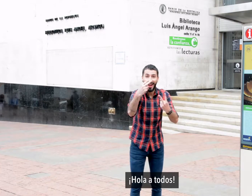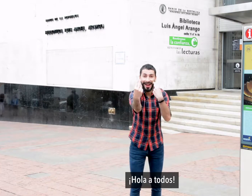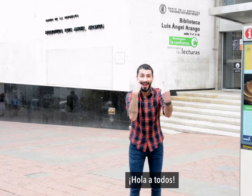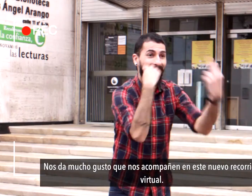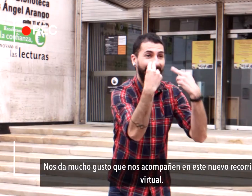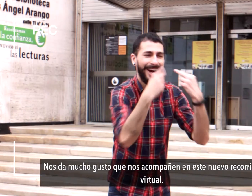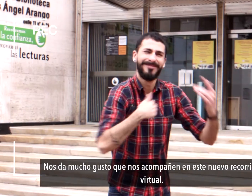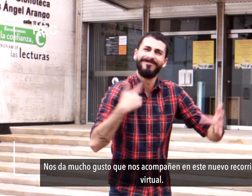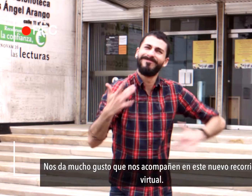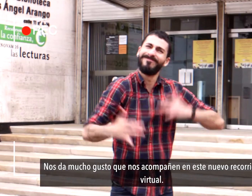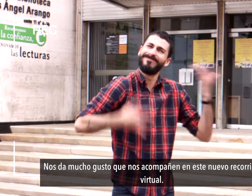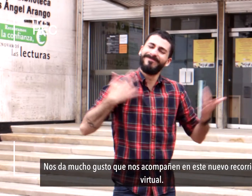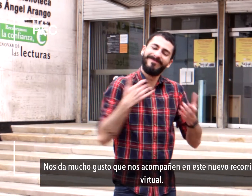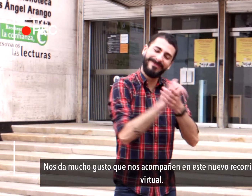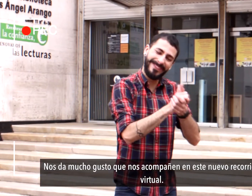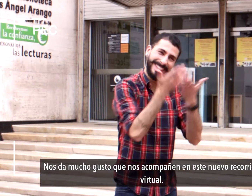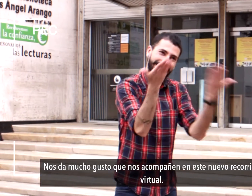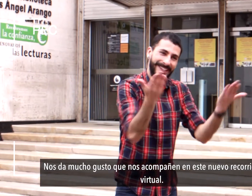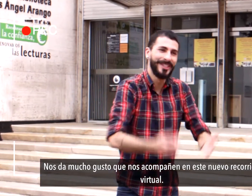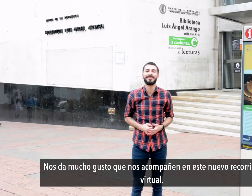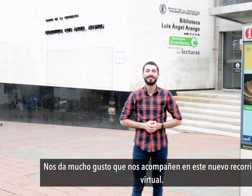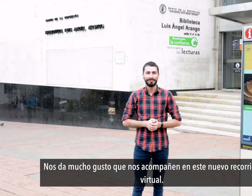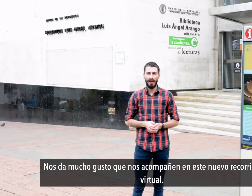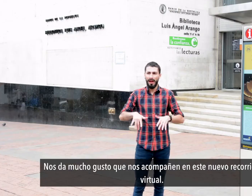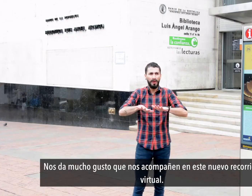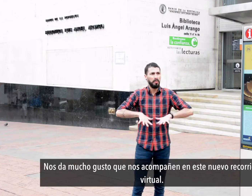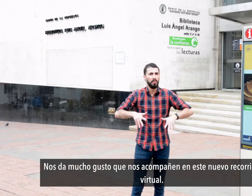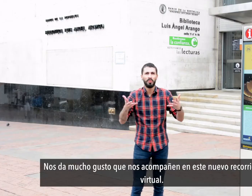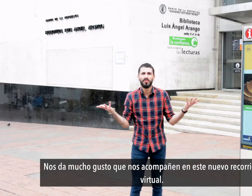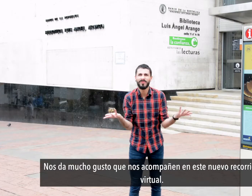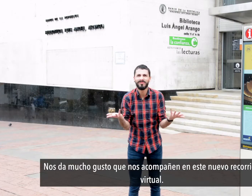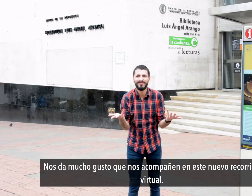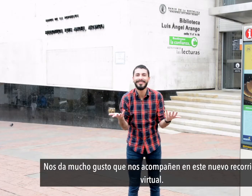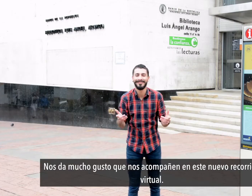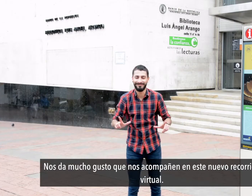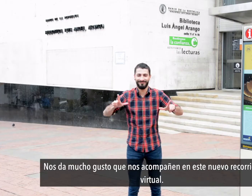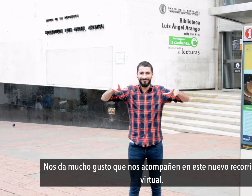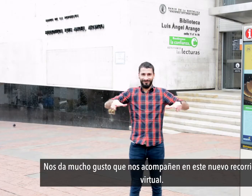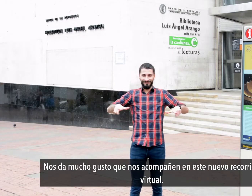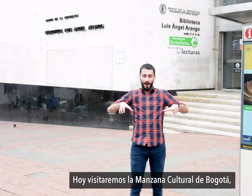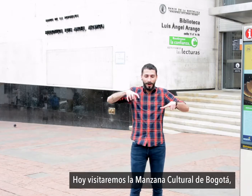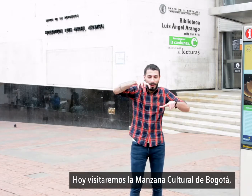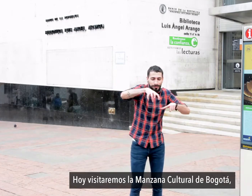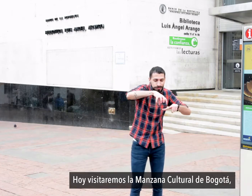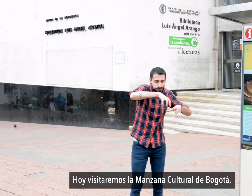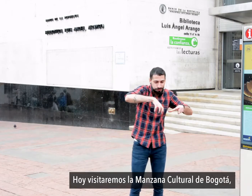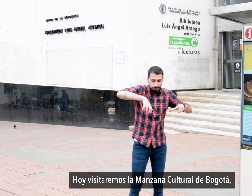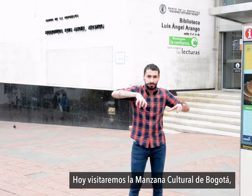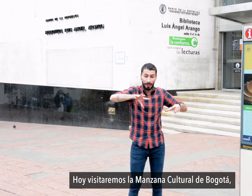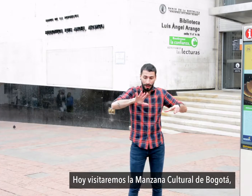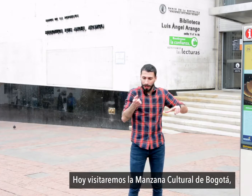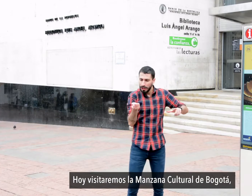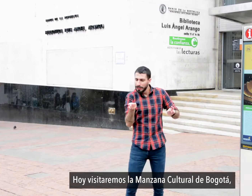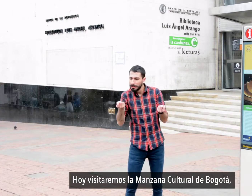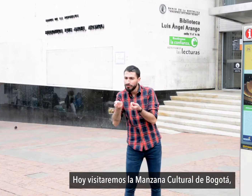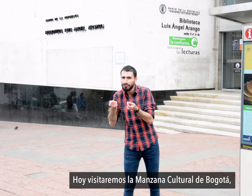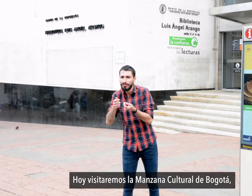Nos da mucho gusto que nos acompañen en este nuevo recorrido virtual. Hoy visitaremos la Manzana Cultural de